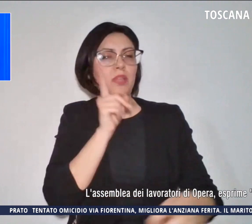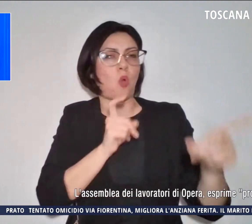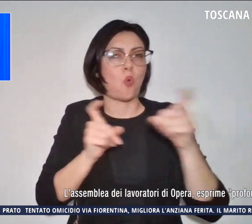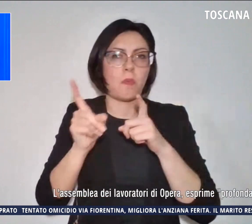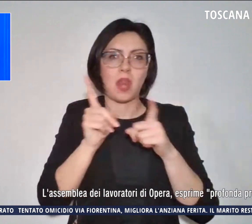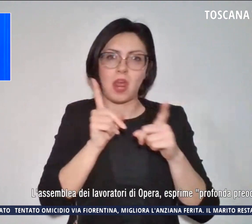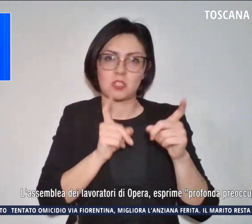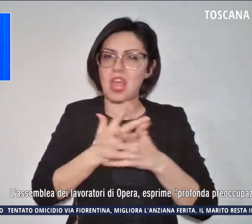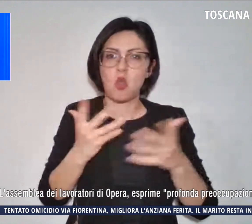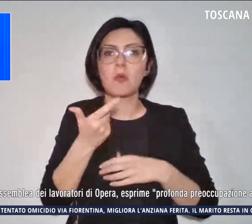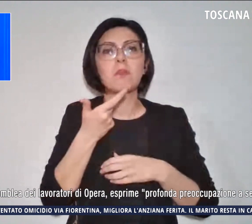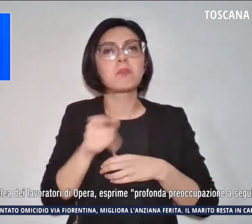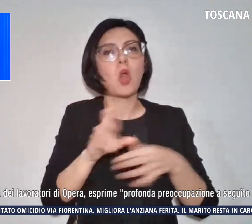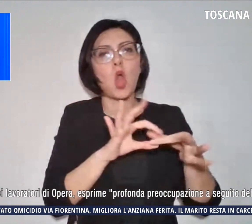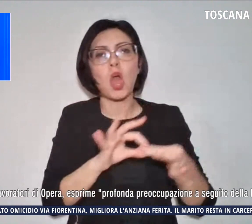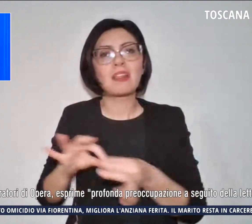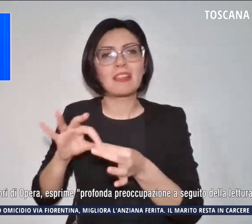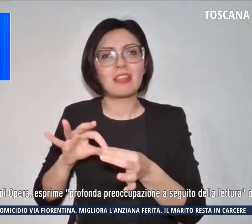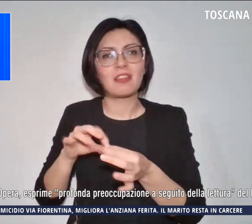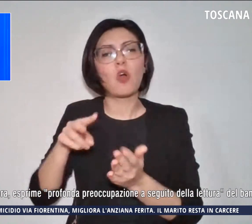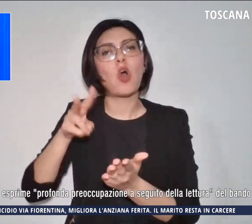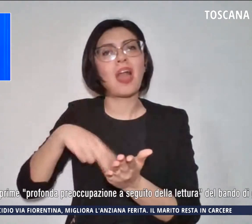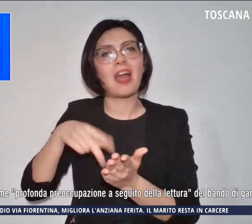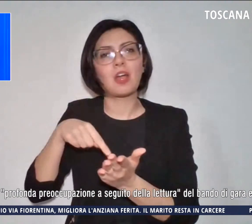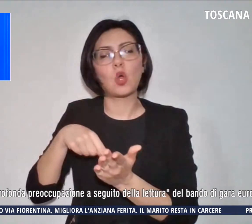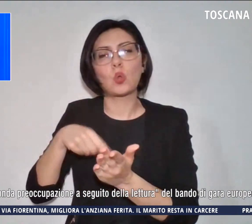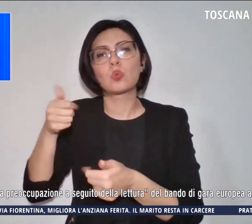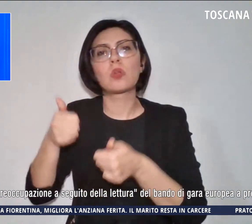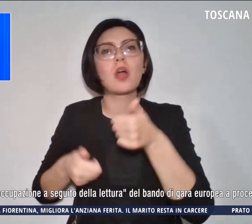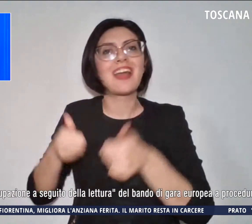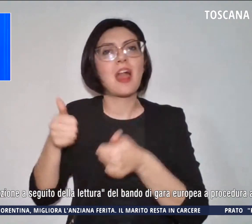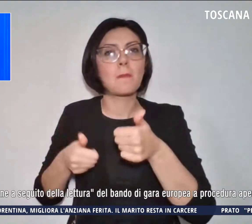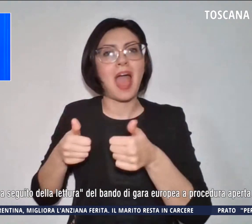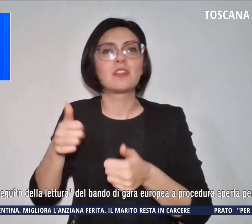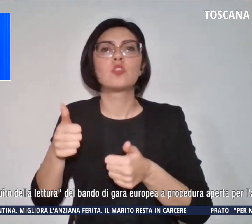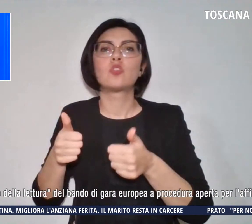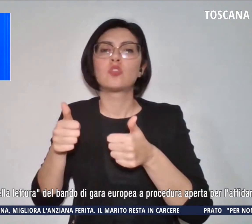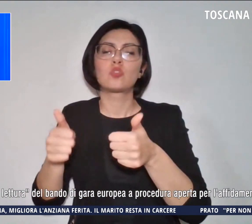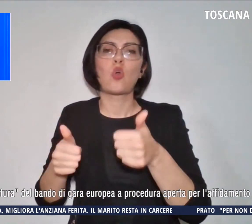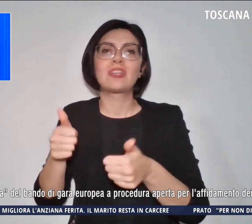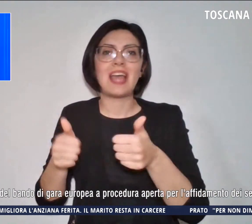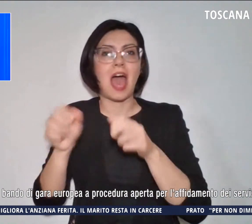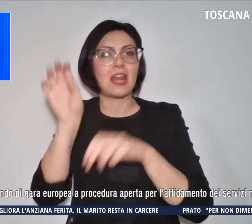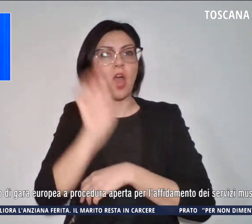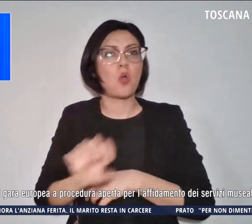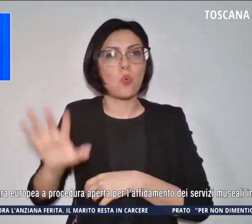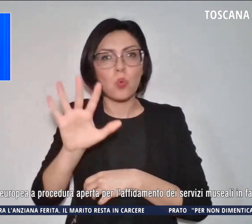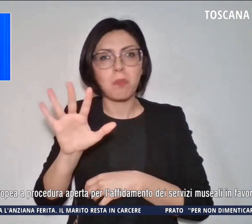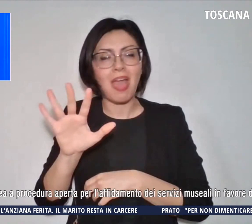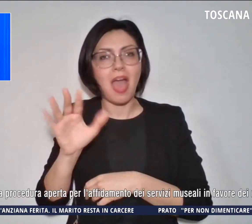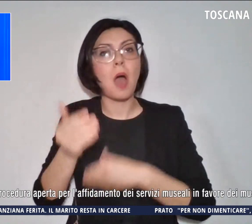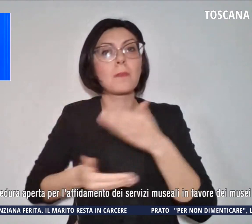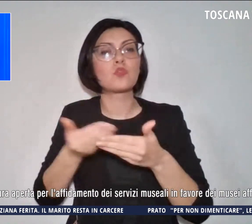della lettura del bando di gara europea, a procedura aperta per l